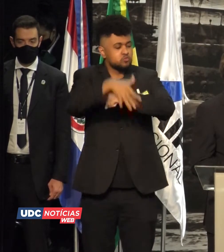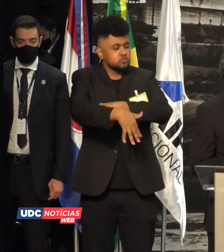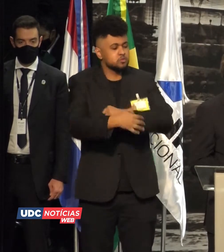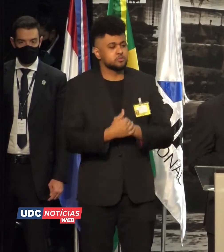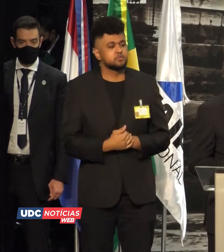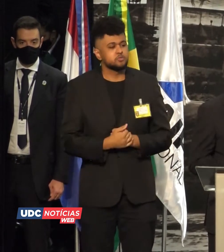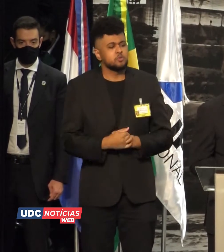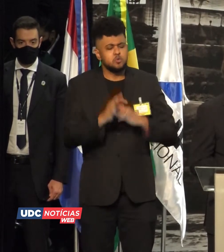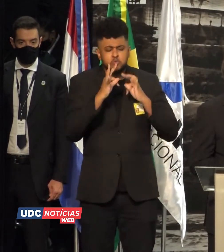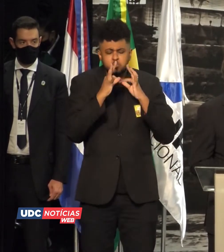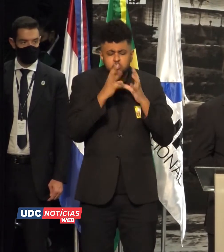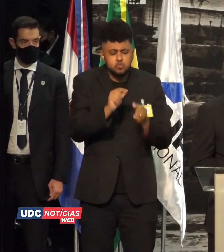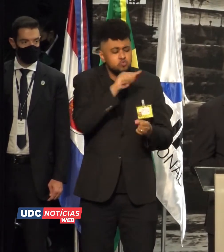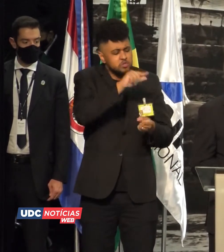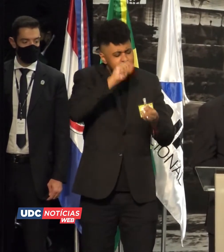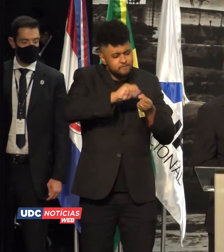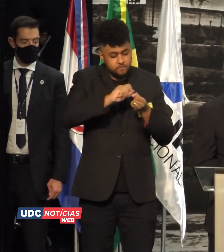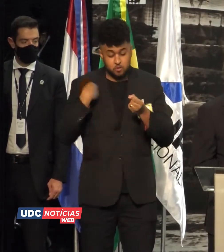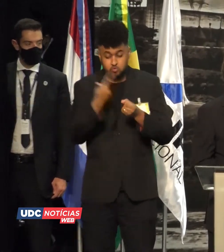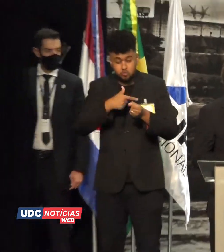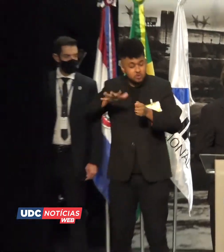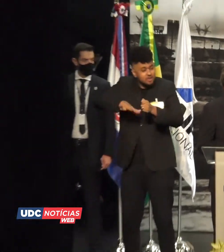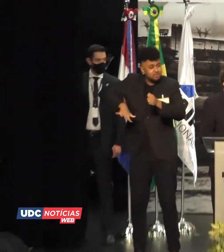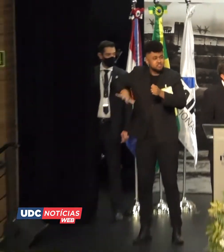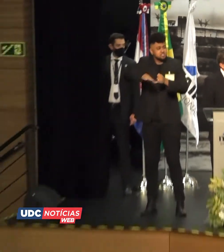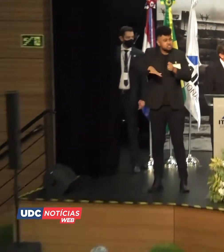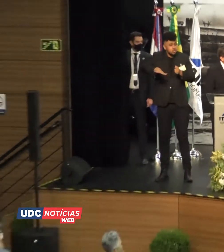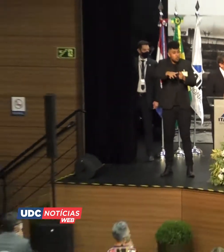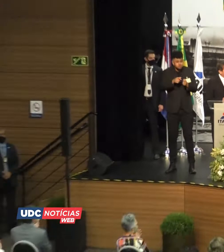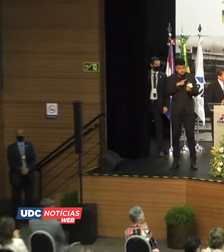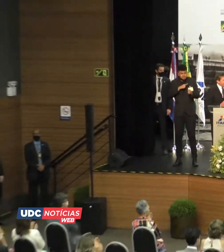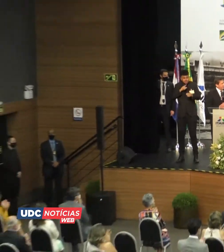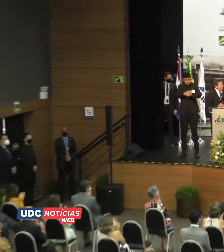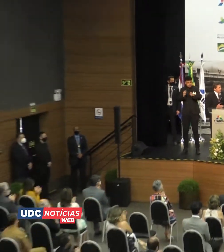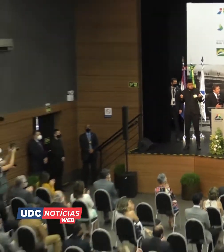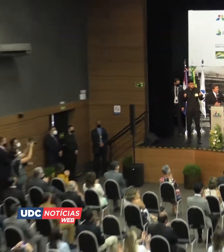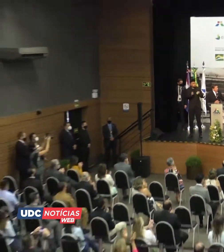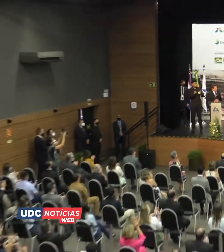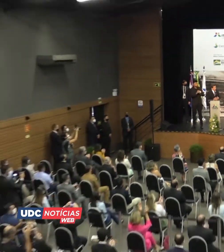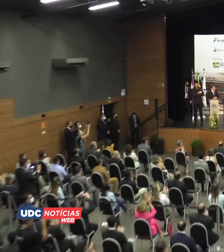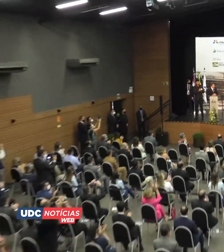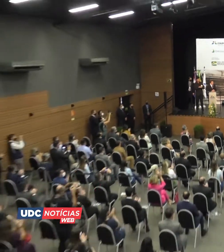Iguaçu por tudo que o senhor fez pela nossa região em tão curto espaço de tempo.